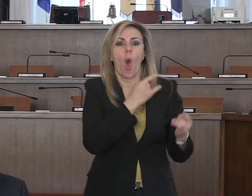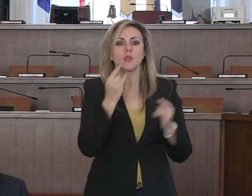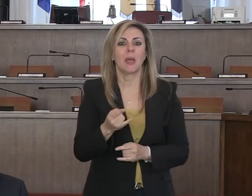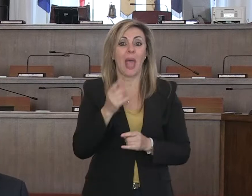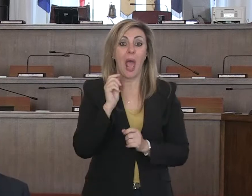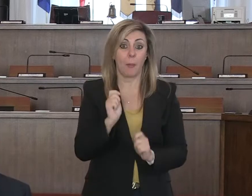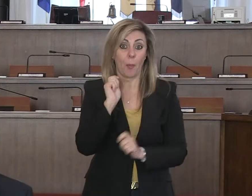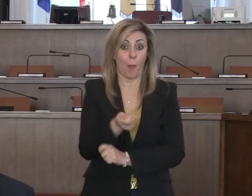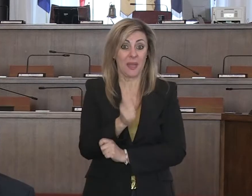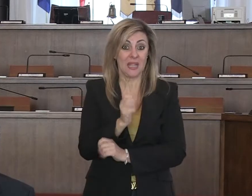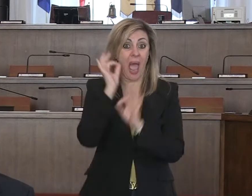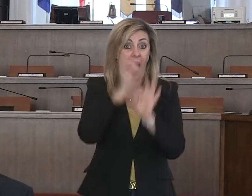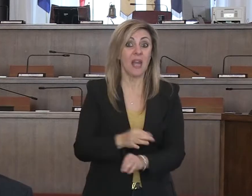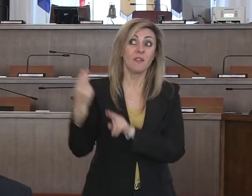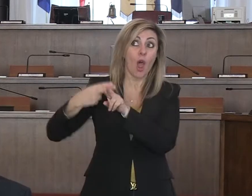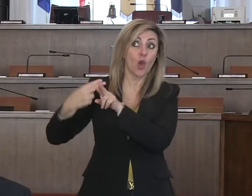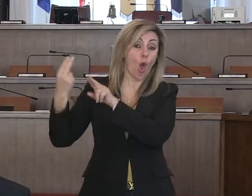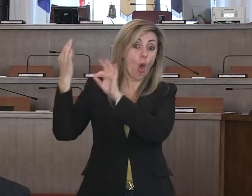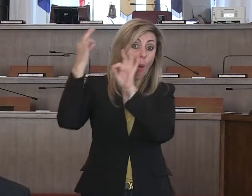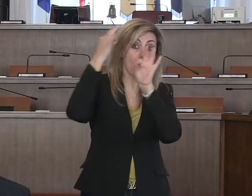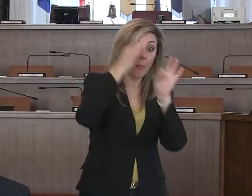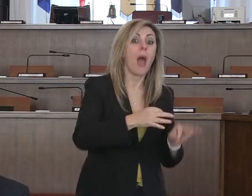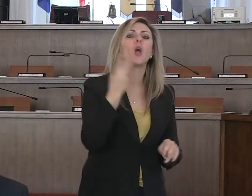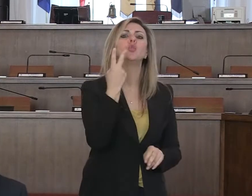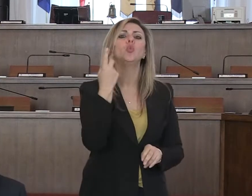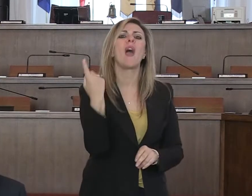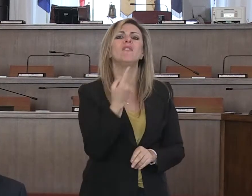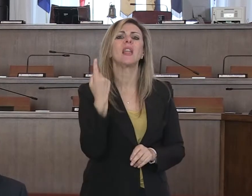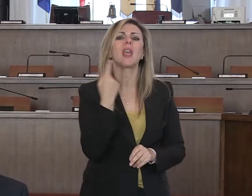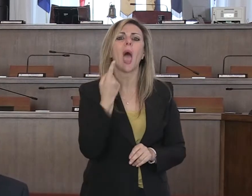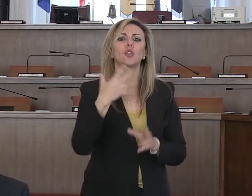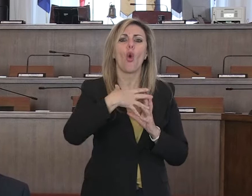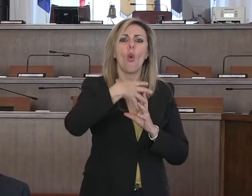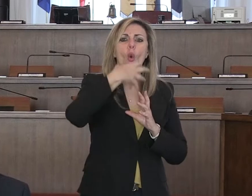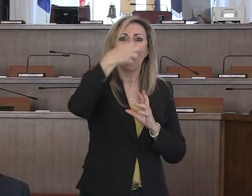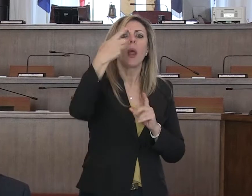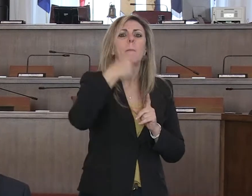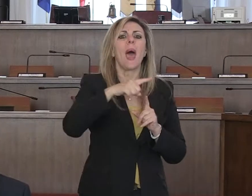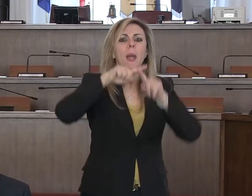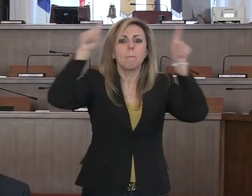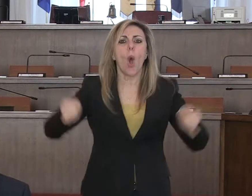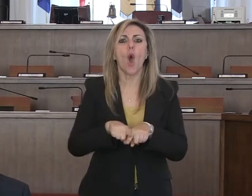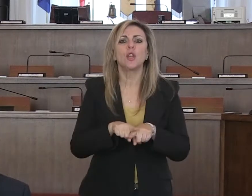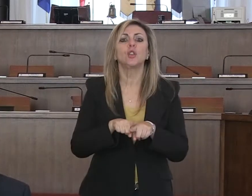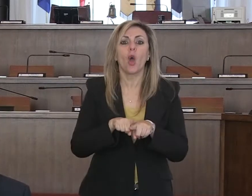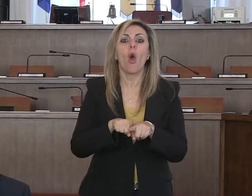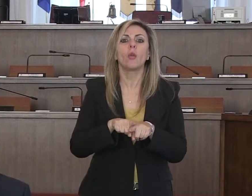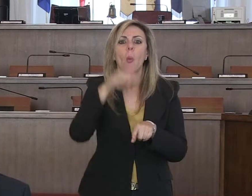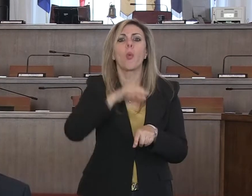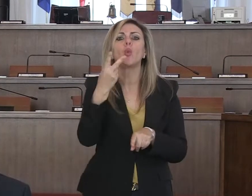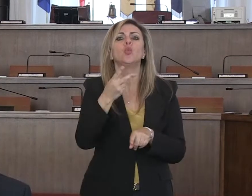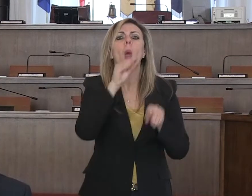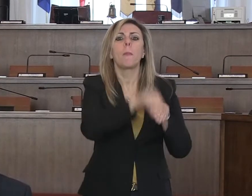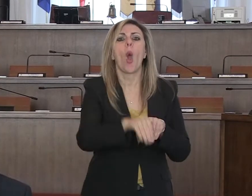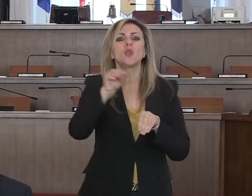arriva da Roma due ventilatori con due monitor che potranno attrezzare altre due